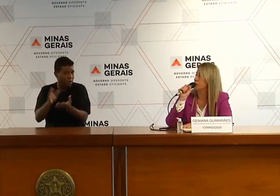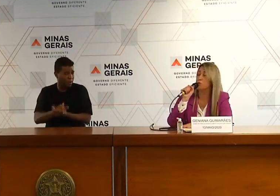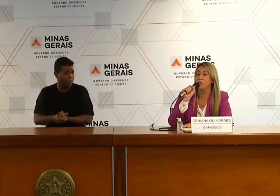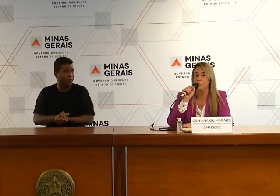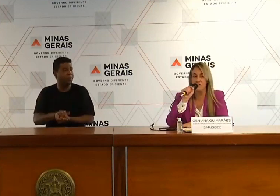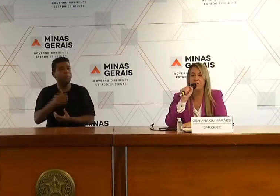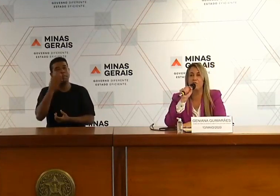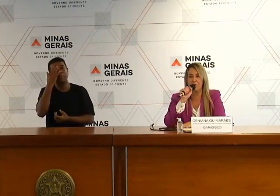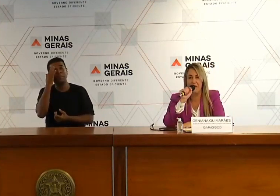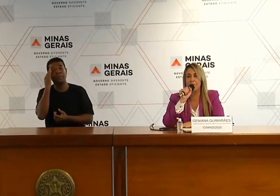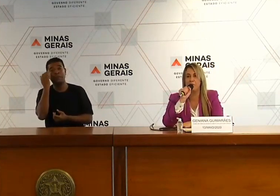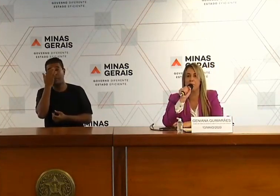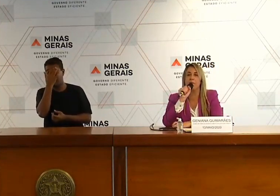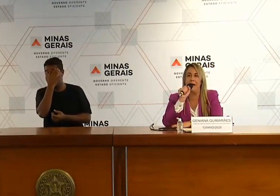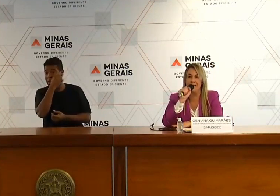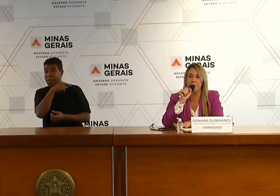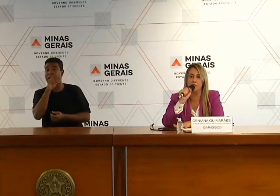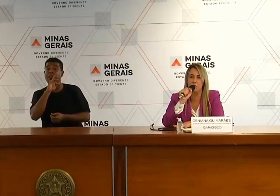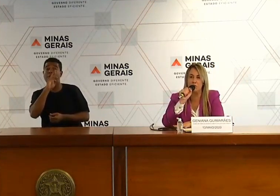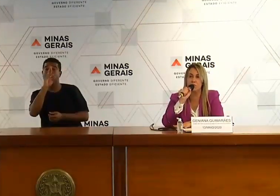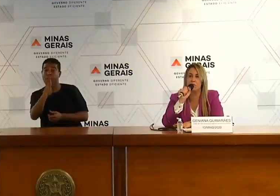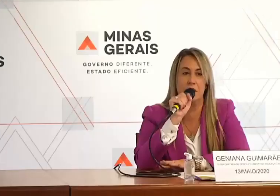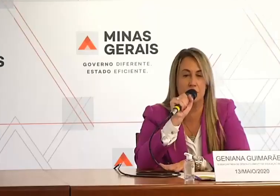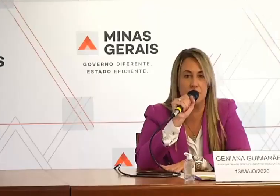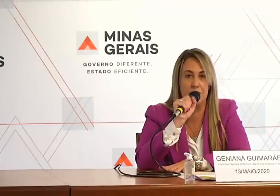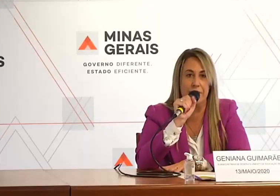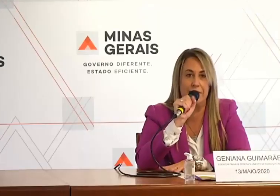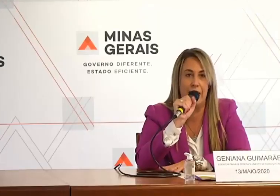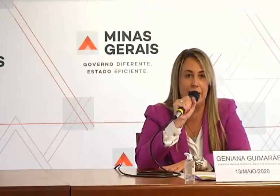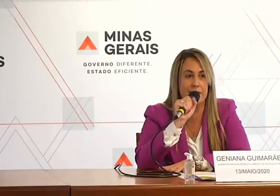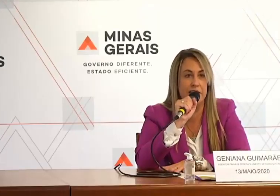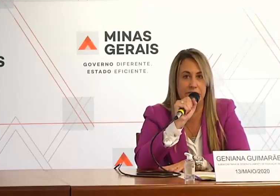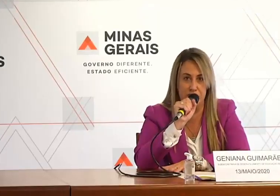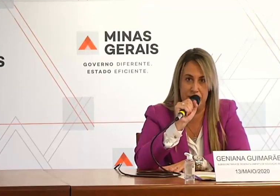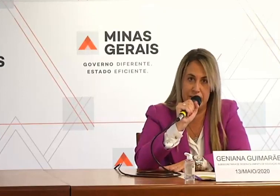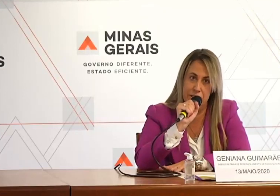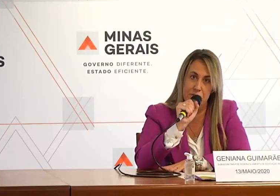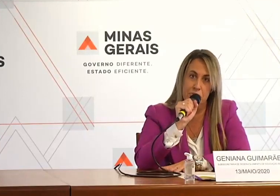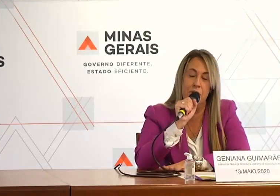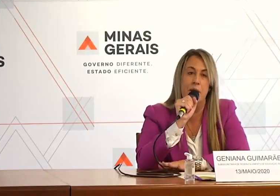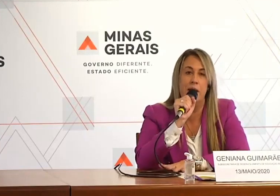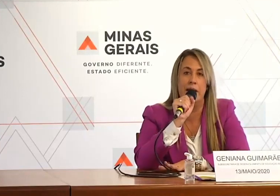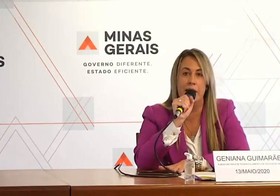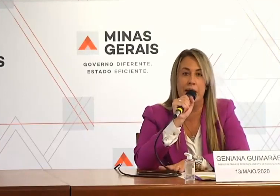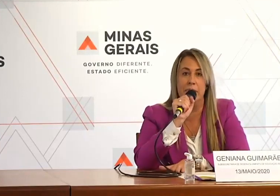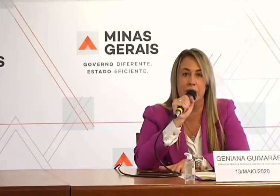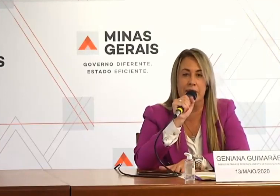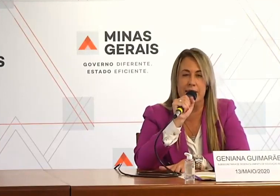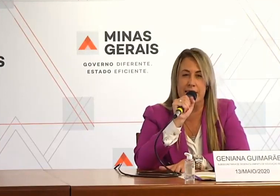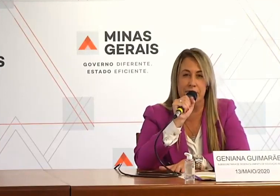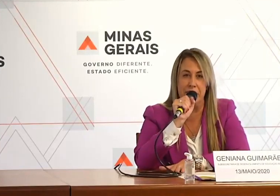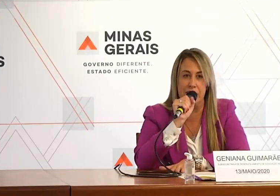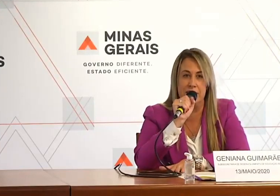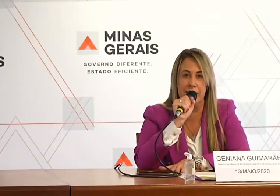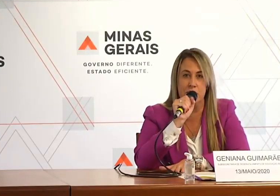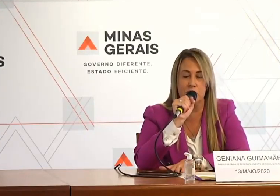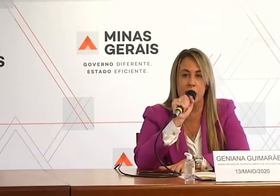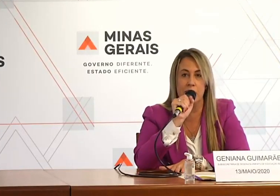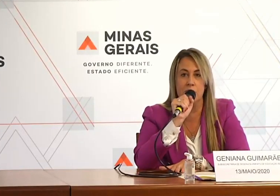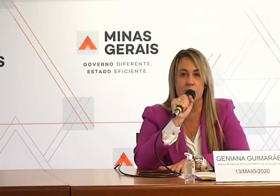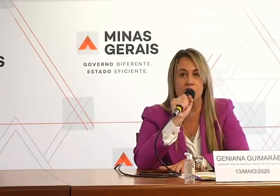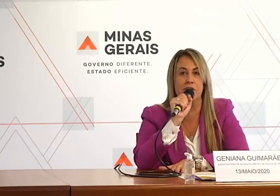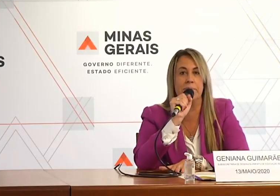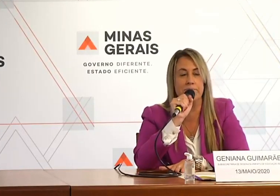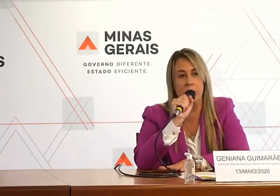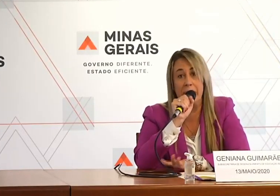O programa de TV vai contemplar todos os anos de escolaridade e níveis de ensino. Lembrando que, na sexta-feira, nós teremos